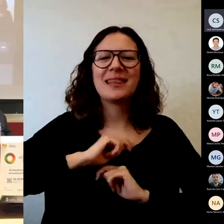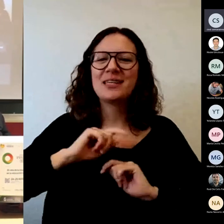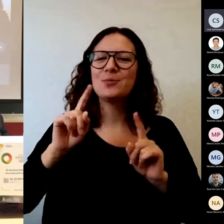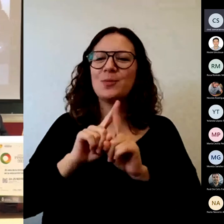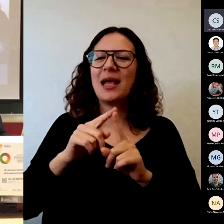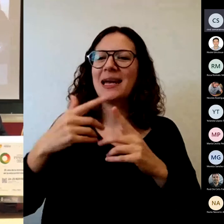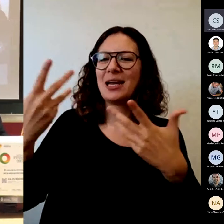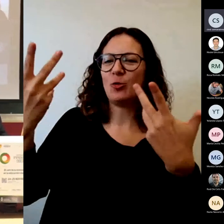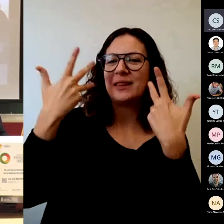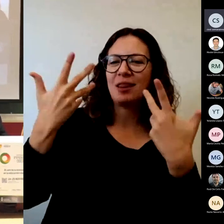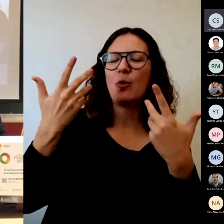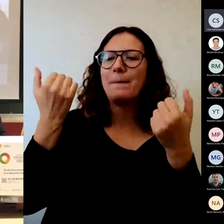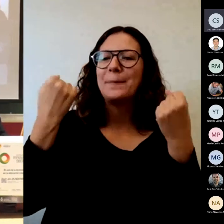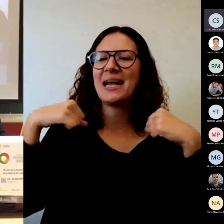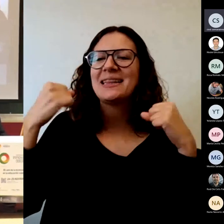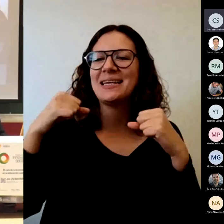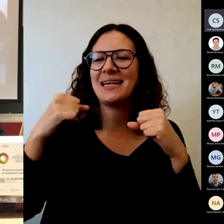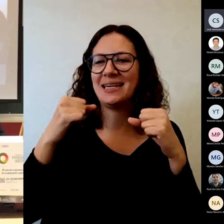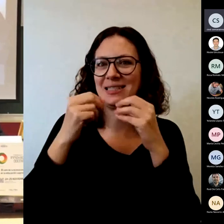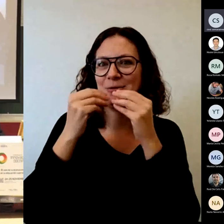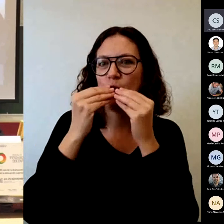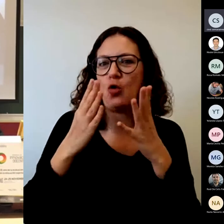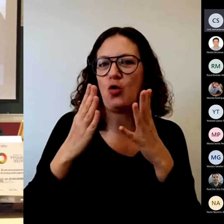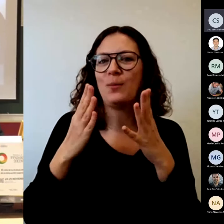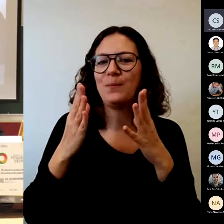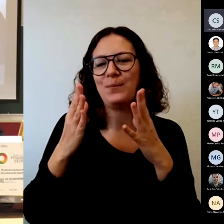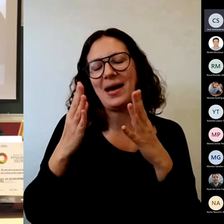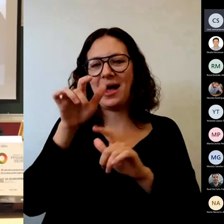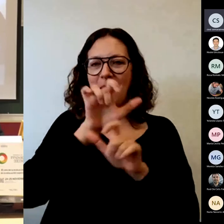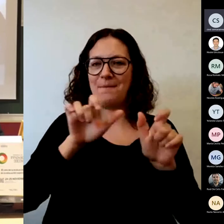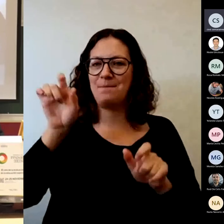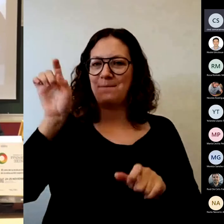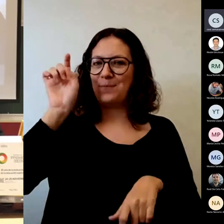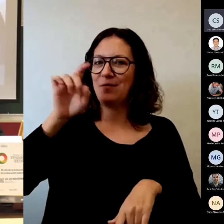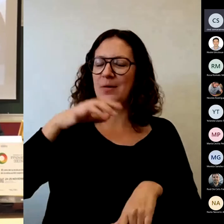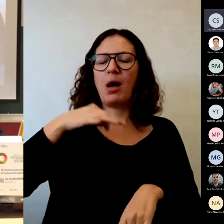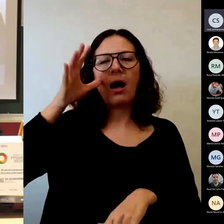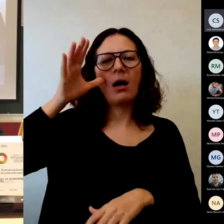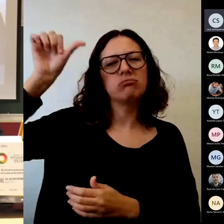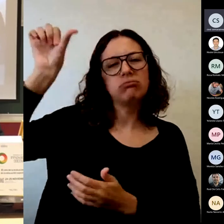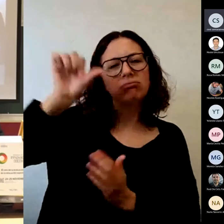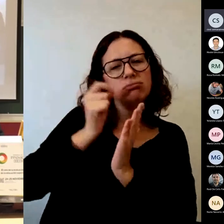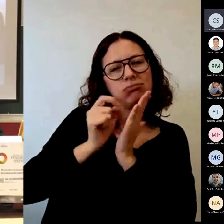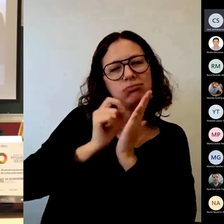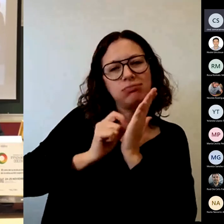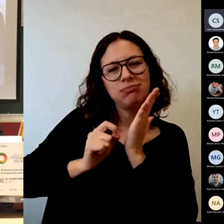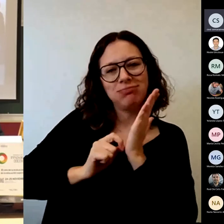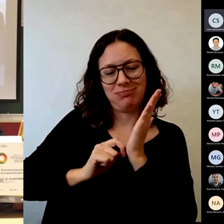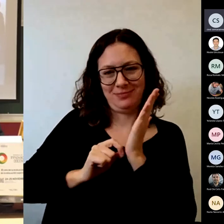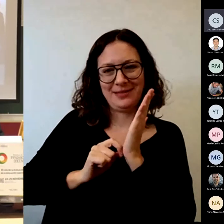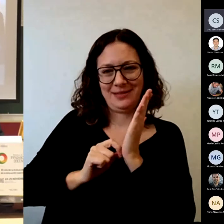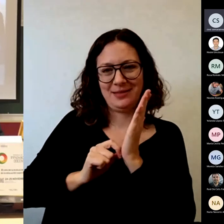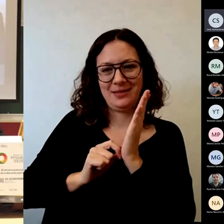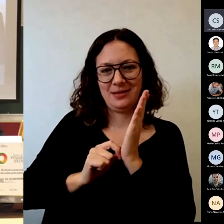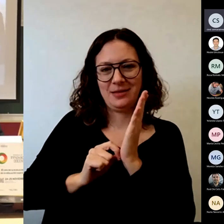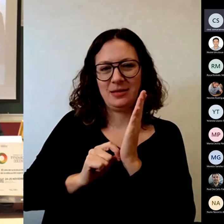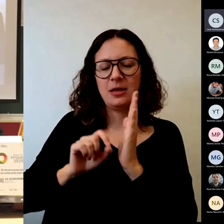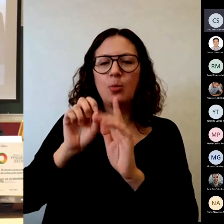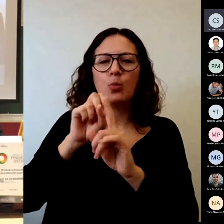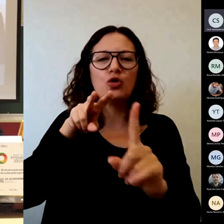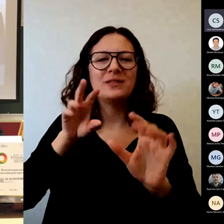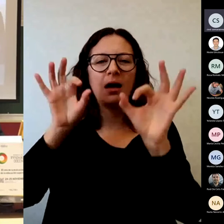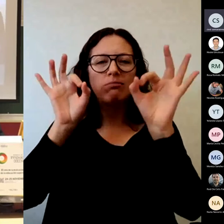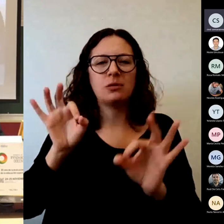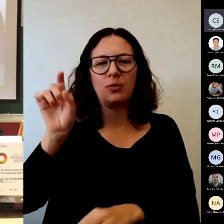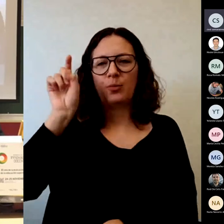que llegaran a los profes y todos los que estamos aquí sentados ya desde el punto de vista del profesor vale todo esto es